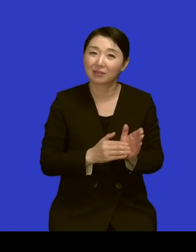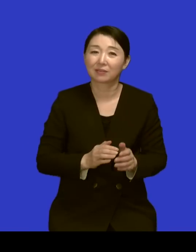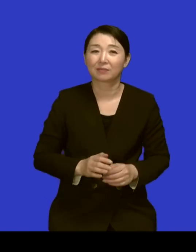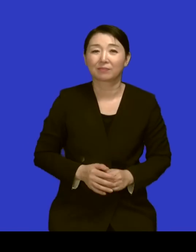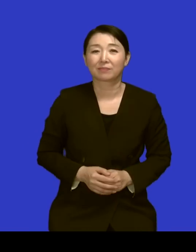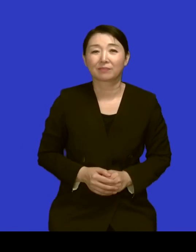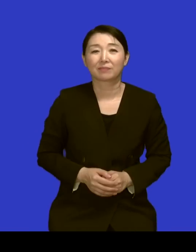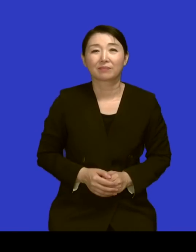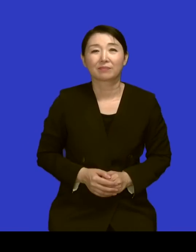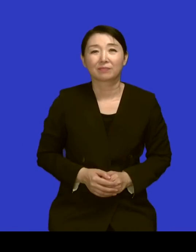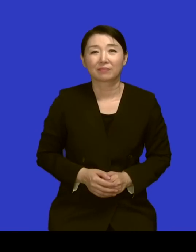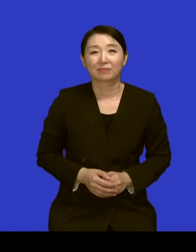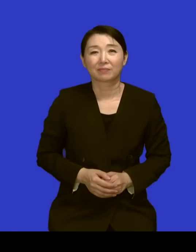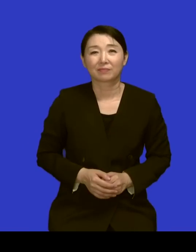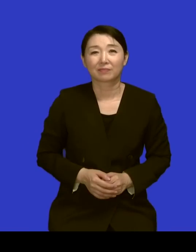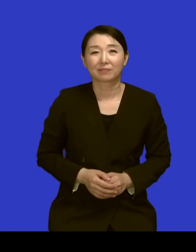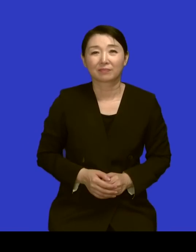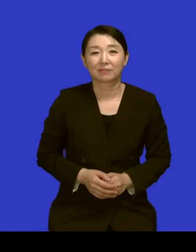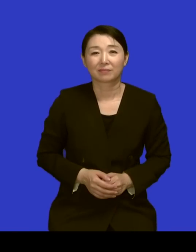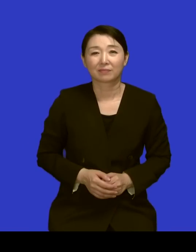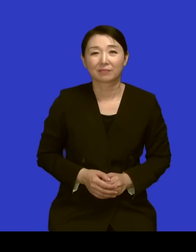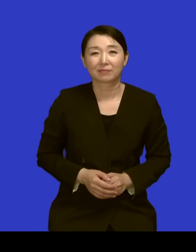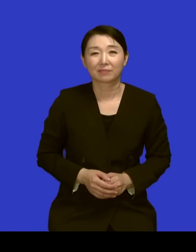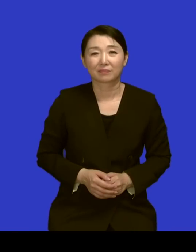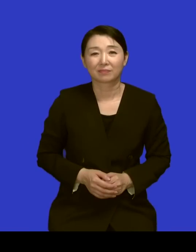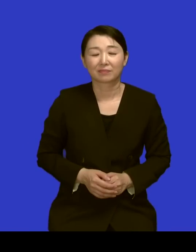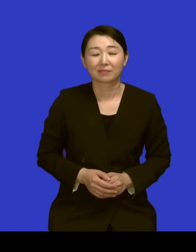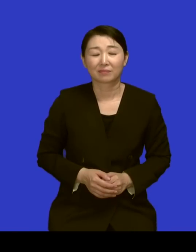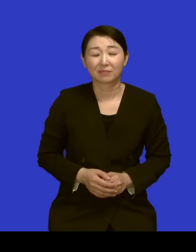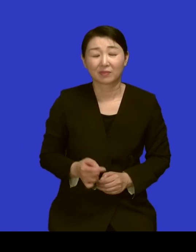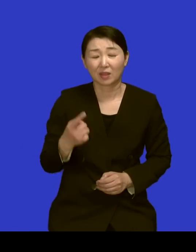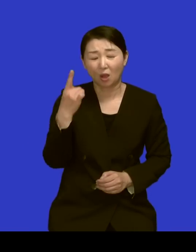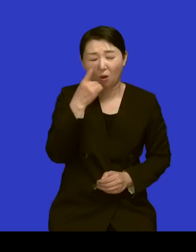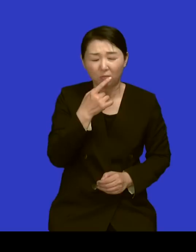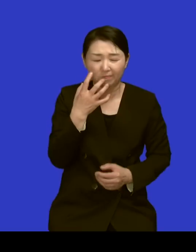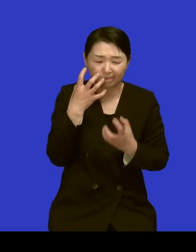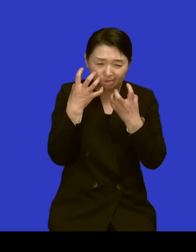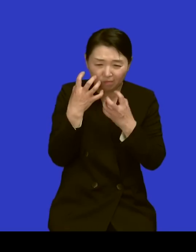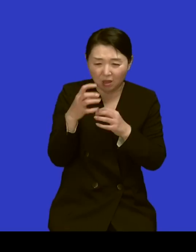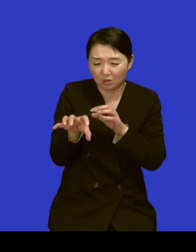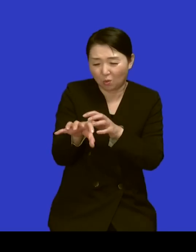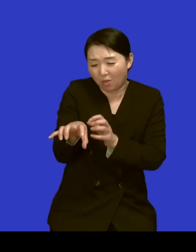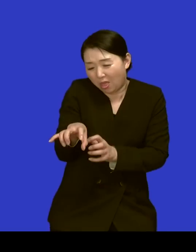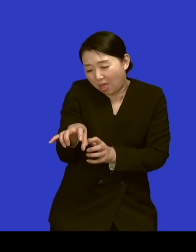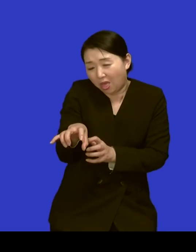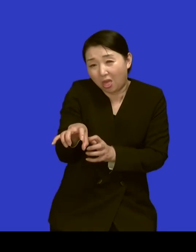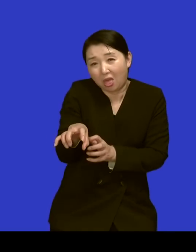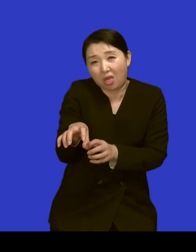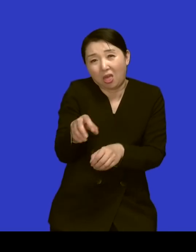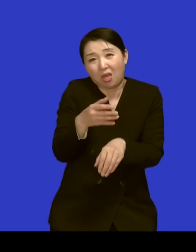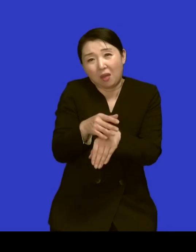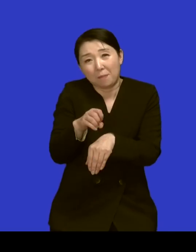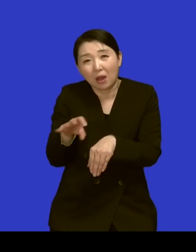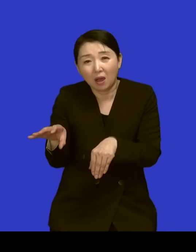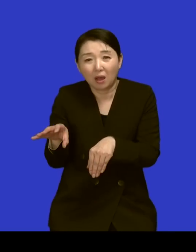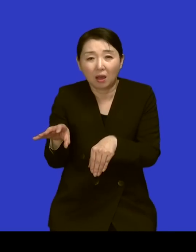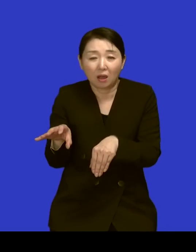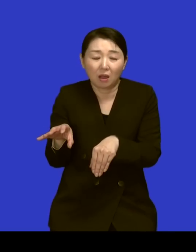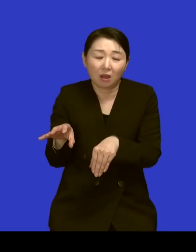그 정말 얼굴도 다 문드러지고 손도 없고 막 험하게 짝이 없는 분들이 저는